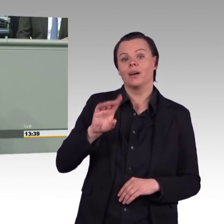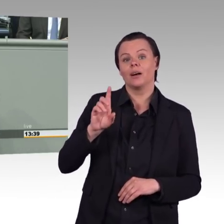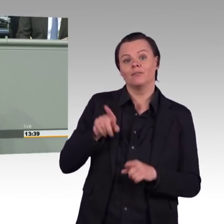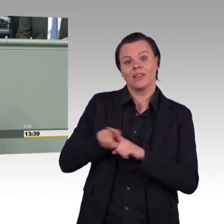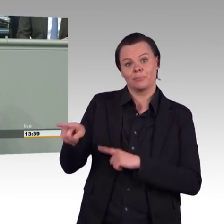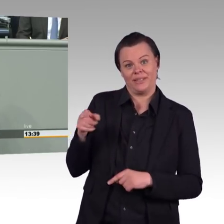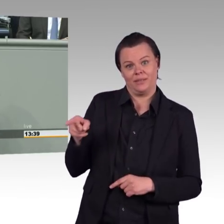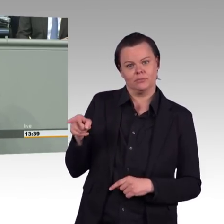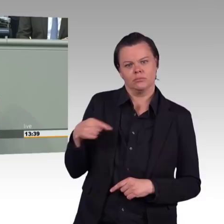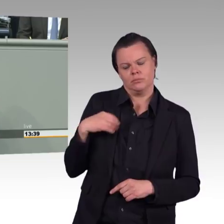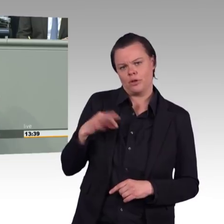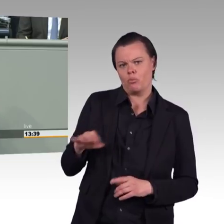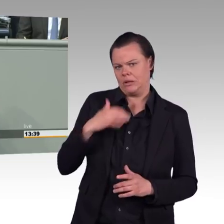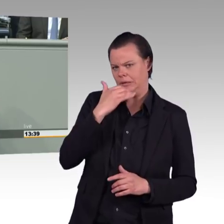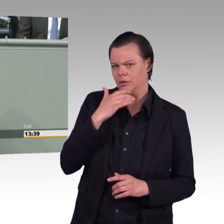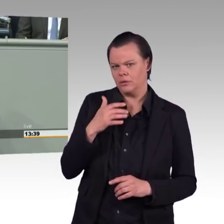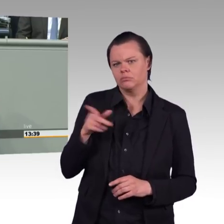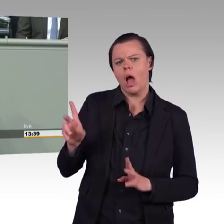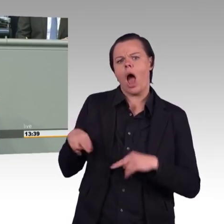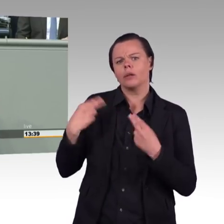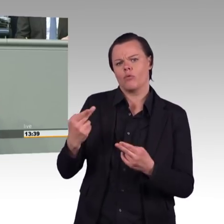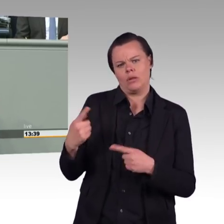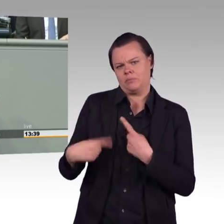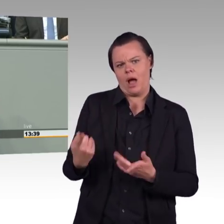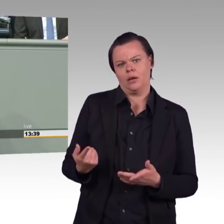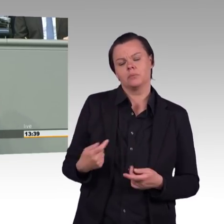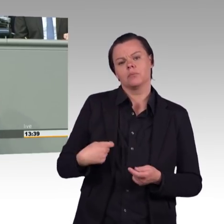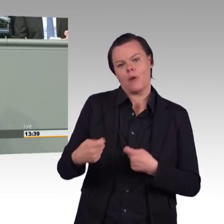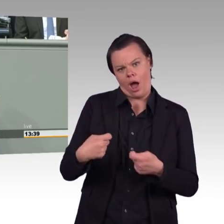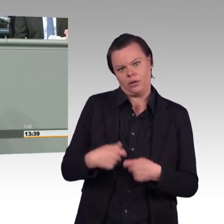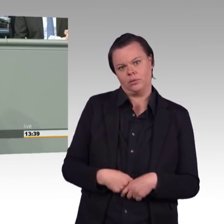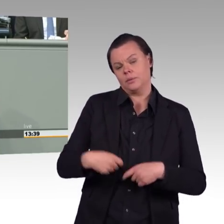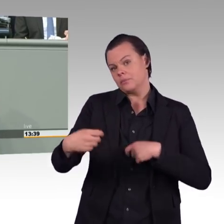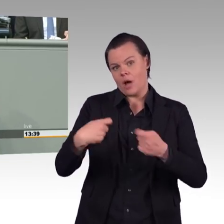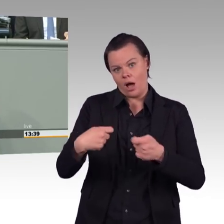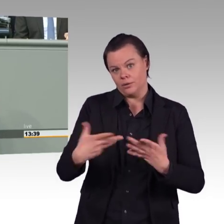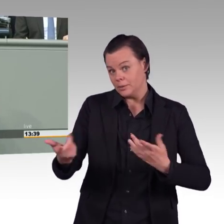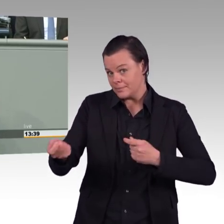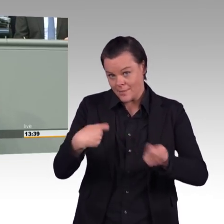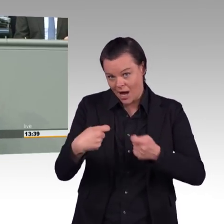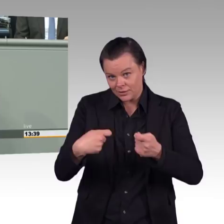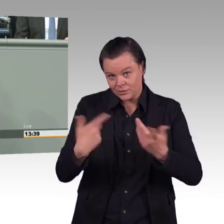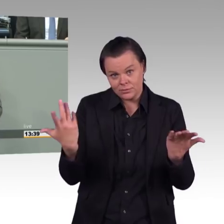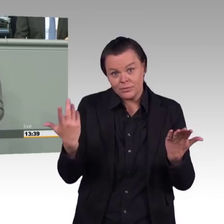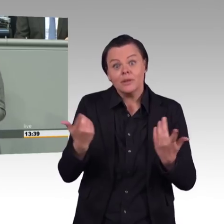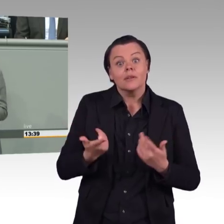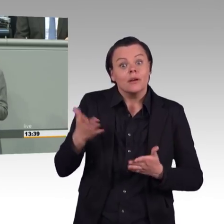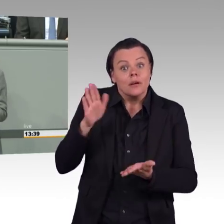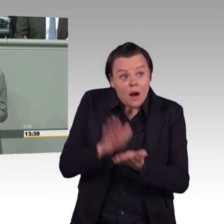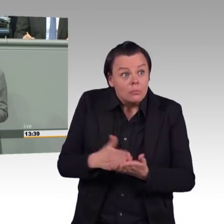Parlament, dass der Kohleausstieg nichts am Weltklima ändern würde, nichts am Klimaschutz beitragen würde. Das ist nachweislich falsch. Zehn